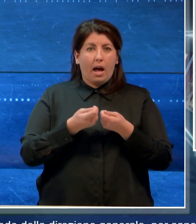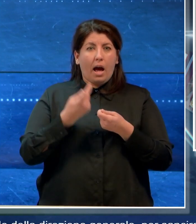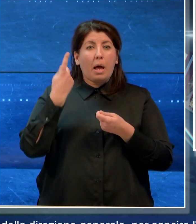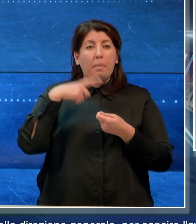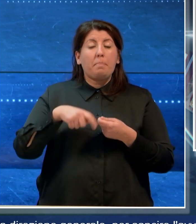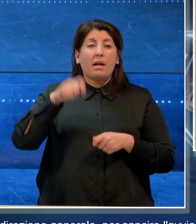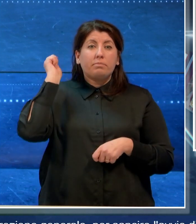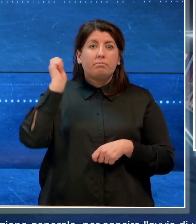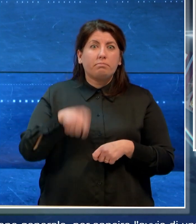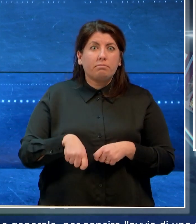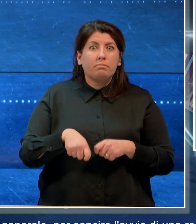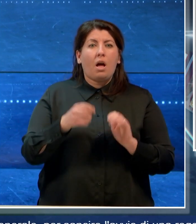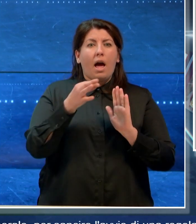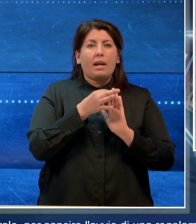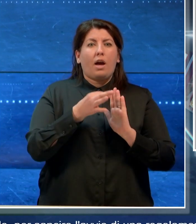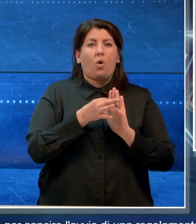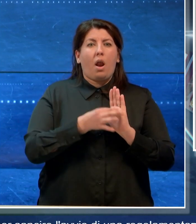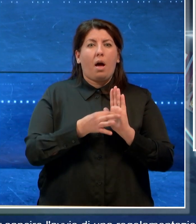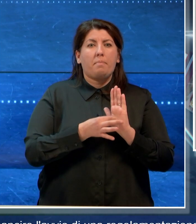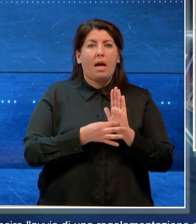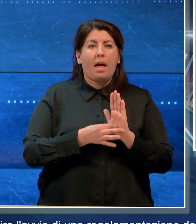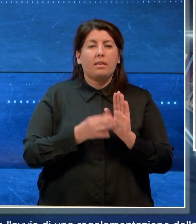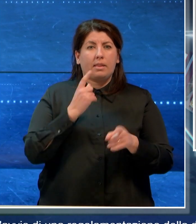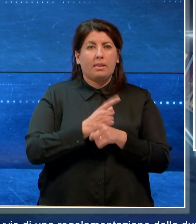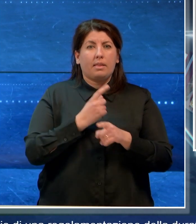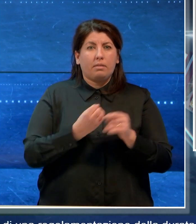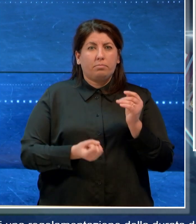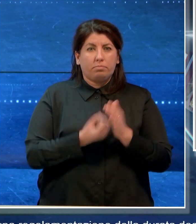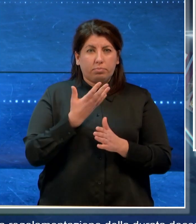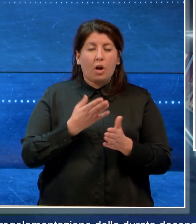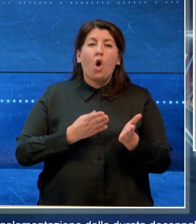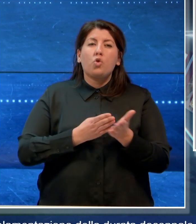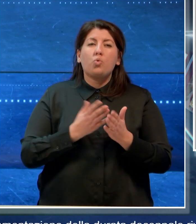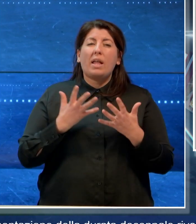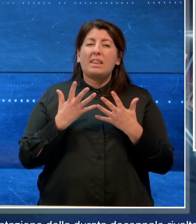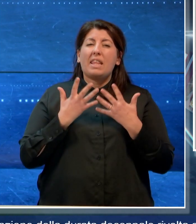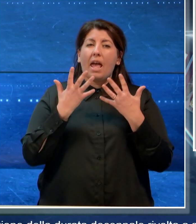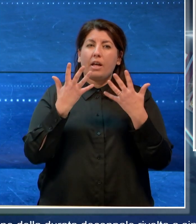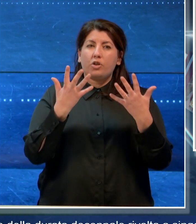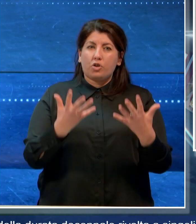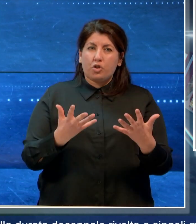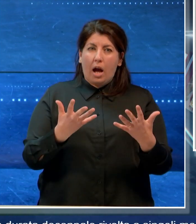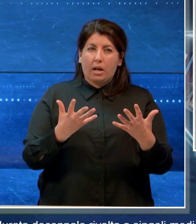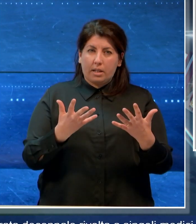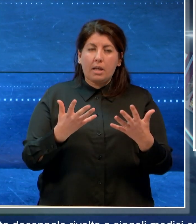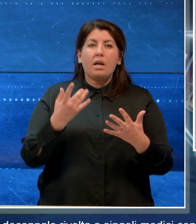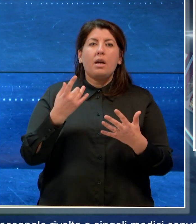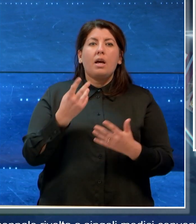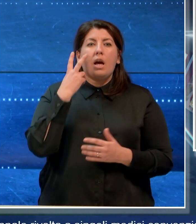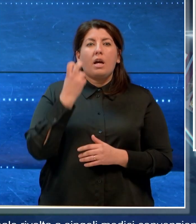l'avvio di una regolamentazione della durata decennale rivolta a singoli medici